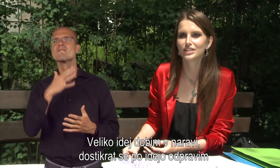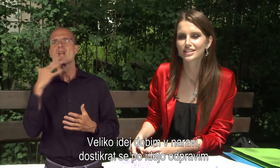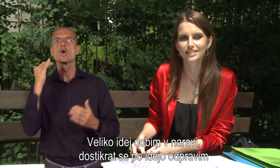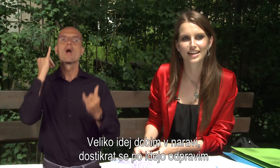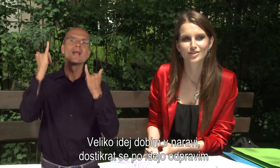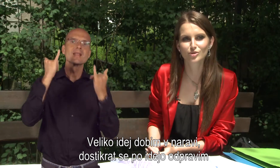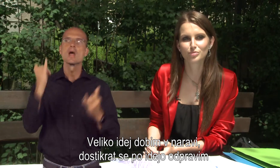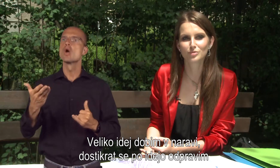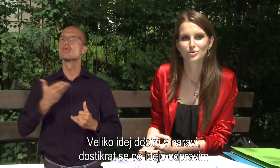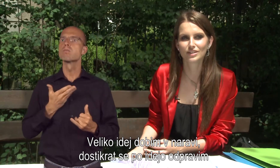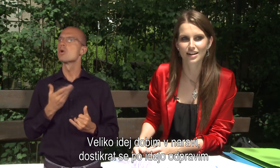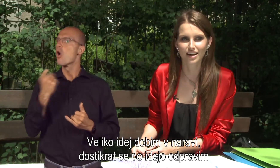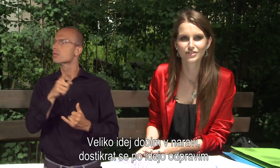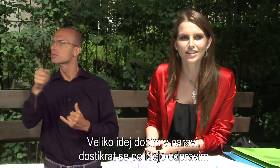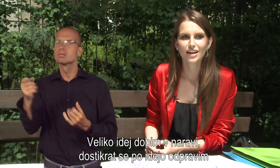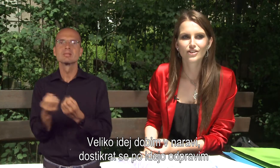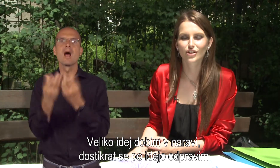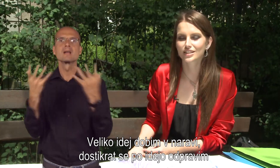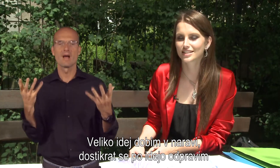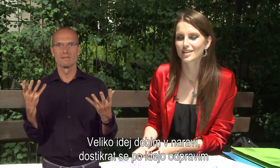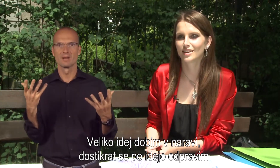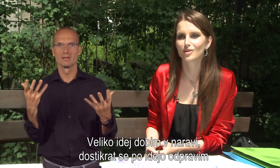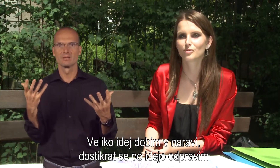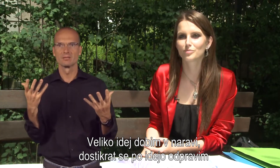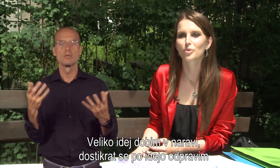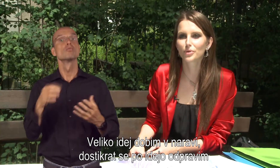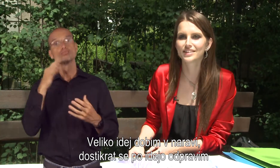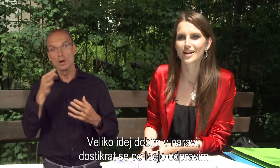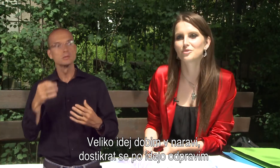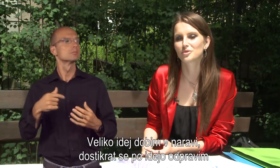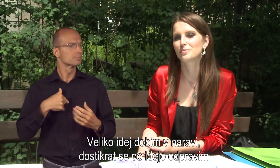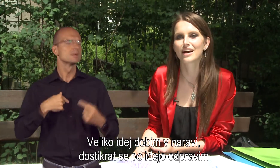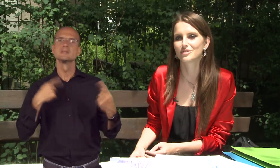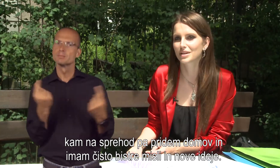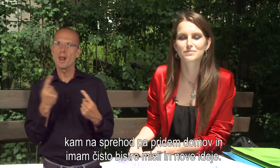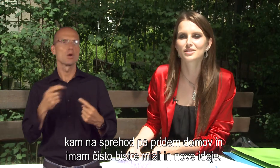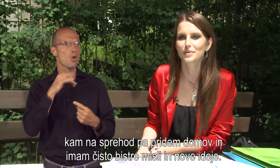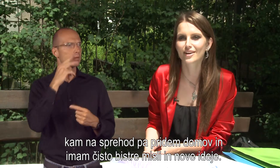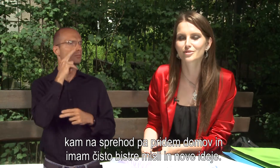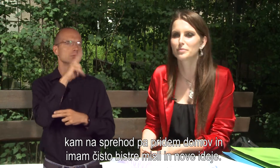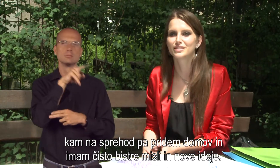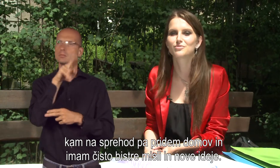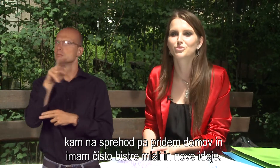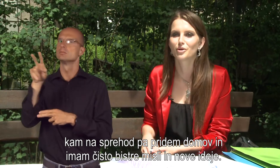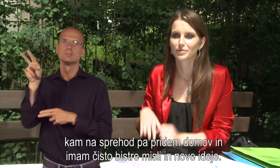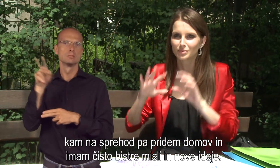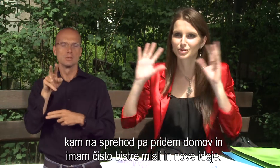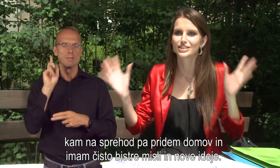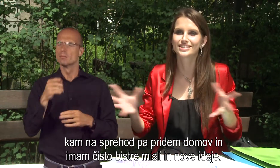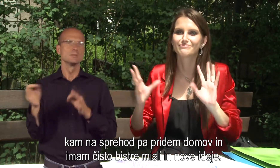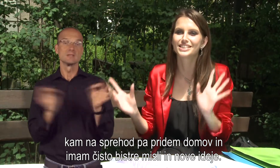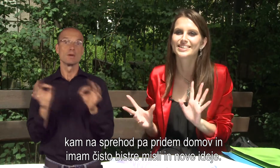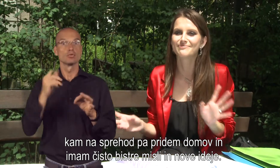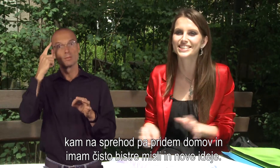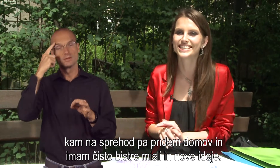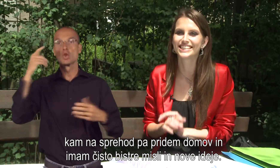Veliko idejo zdobim v naravi. Doskrat se propo idejo odpravam kam na sprehod, pa pridem domo, pa imam